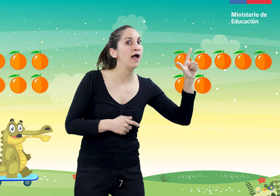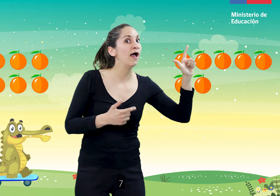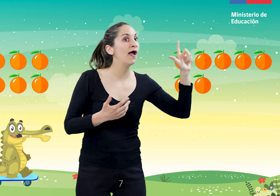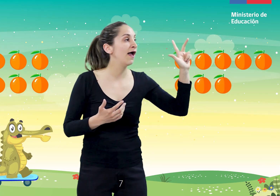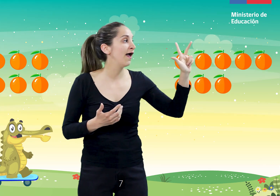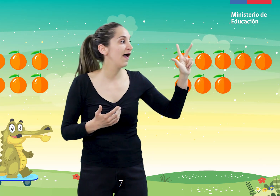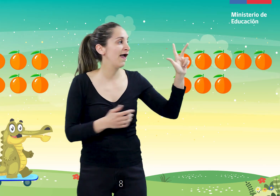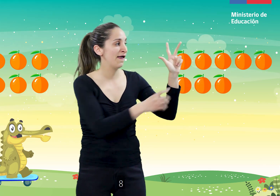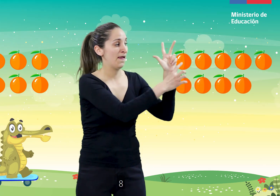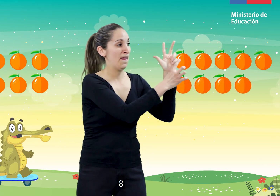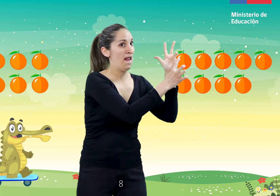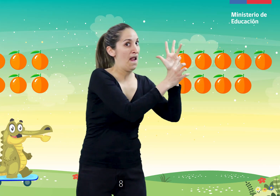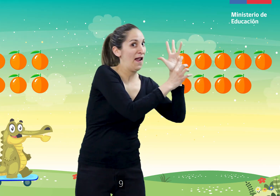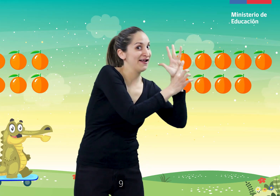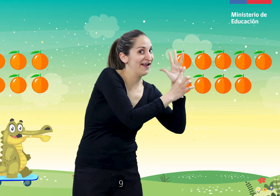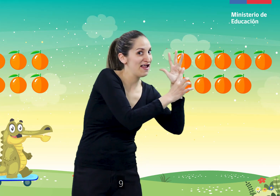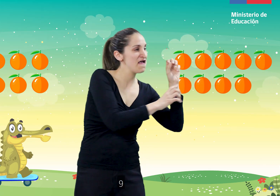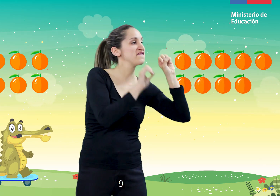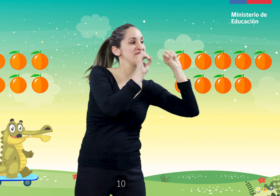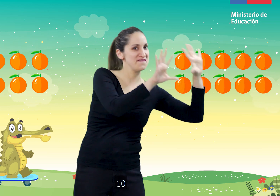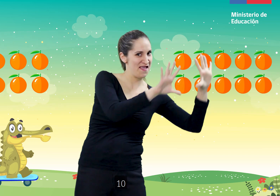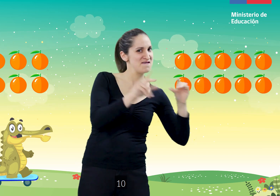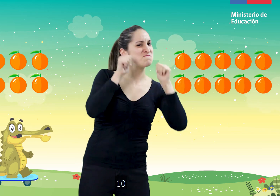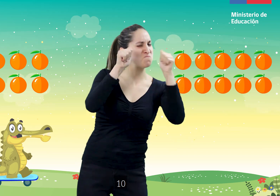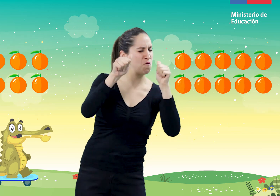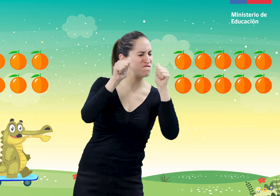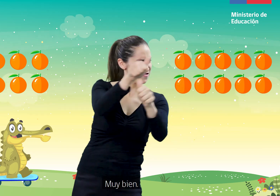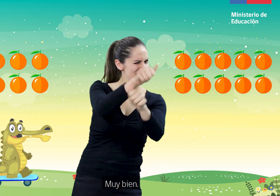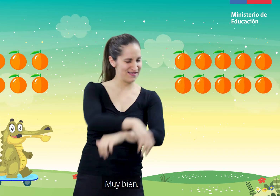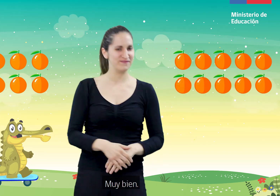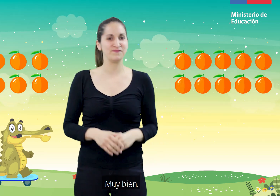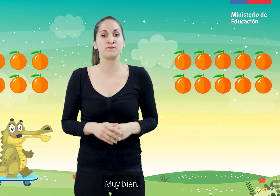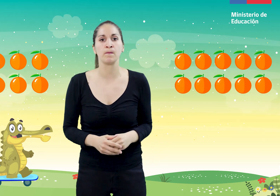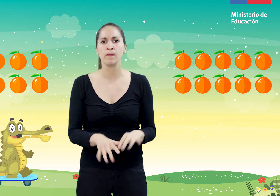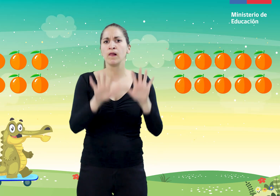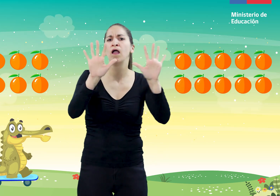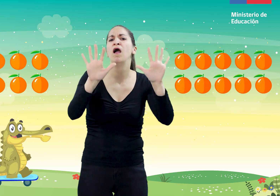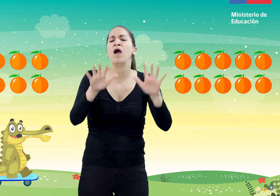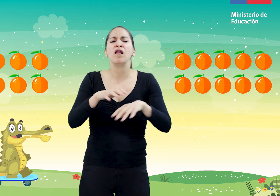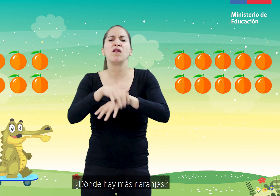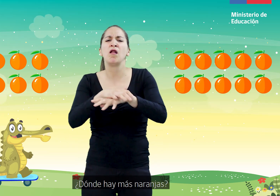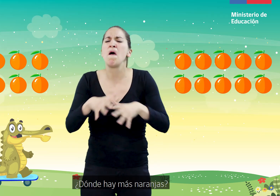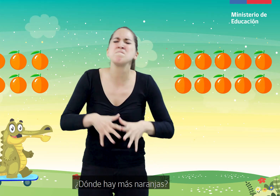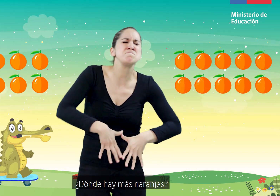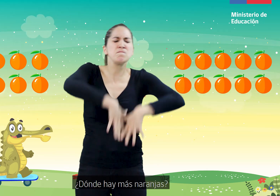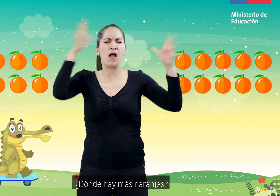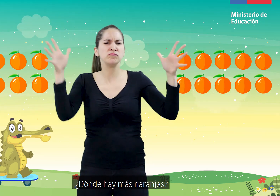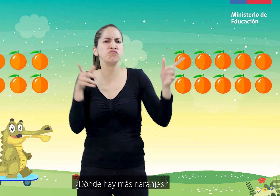7, 8, 9, 10. ¡Muy bien! ¿Dónde hay más naranjas?